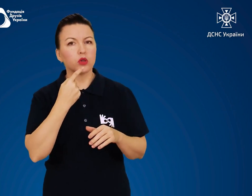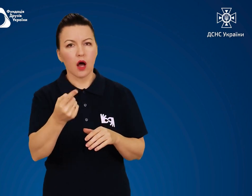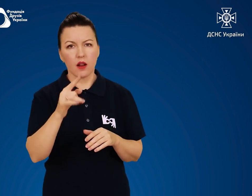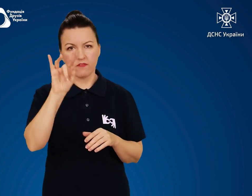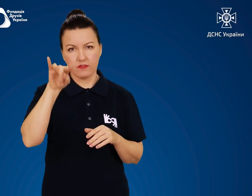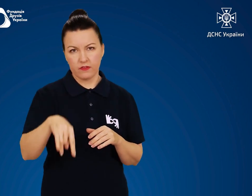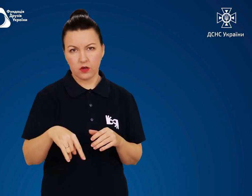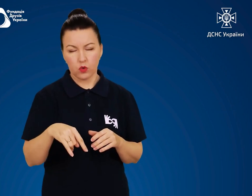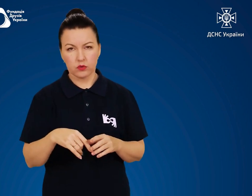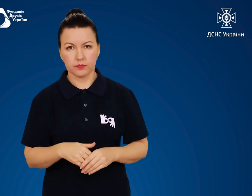вікон